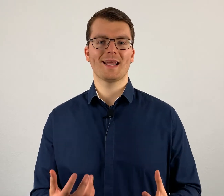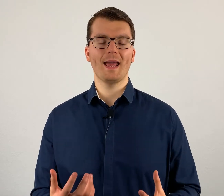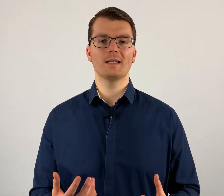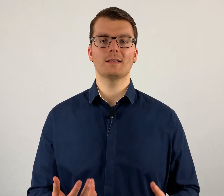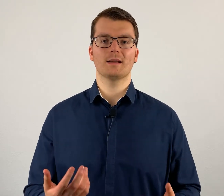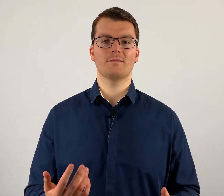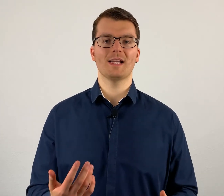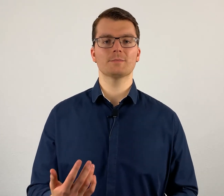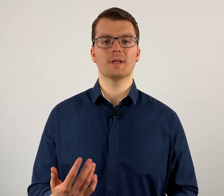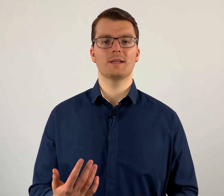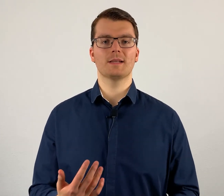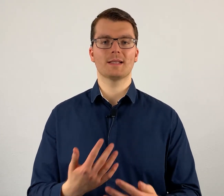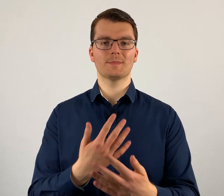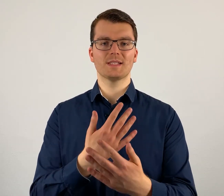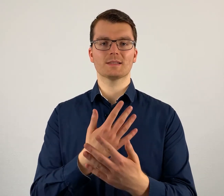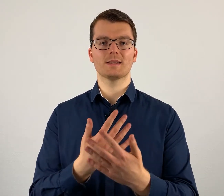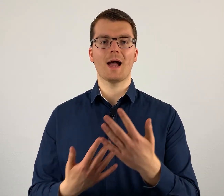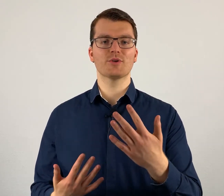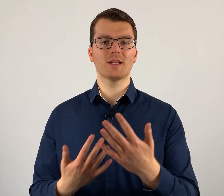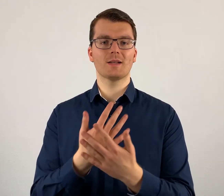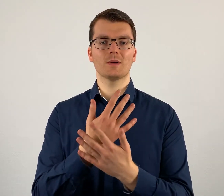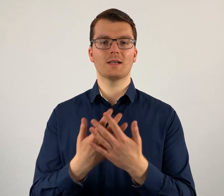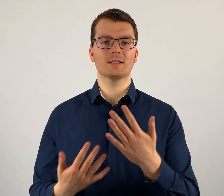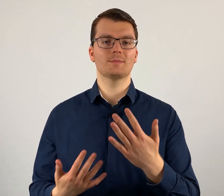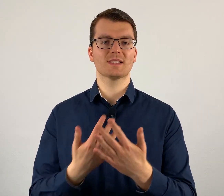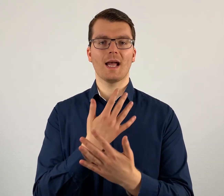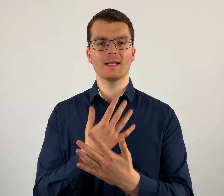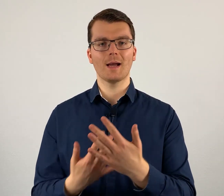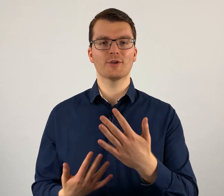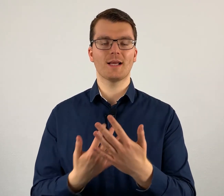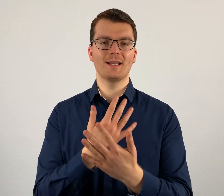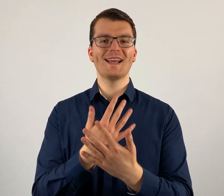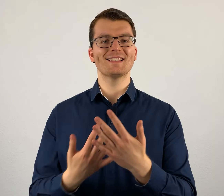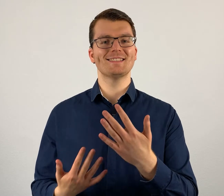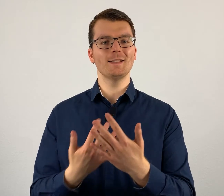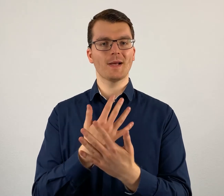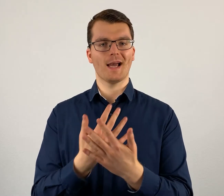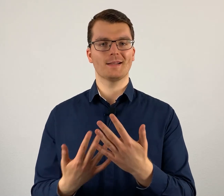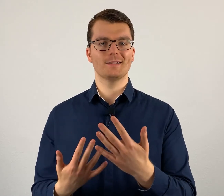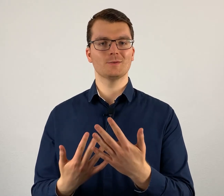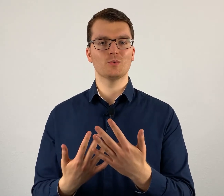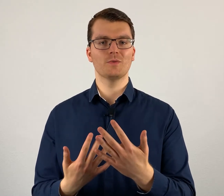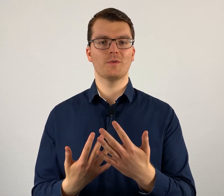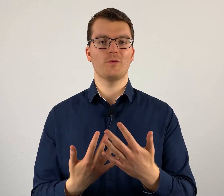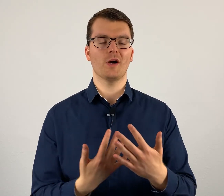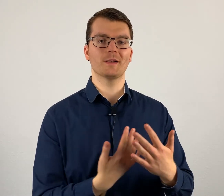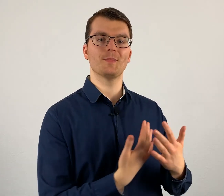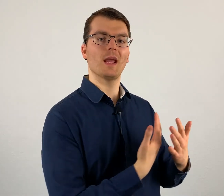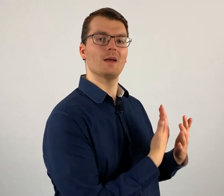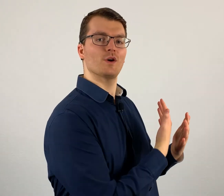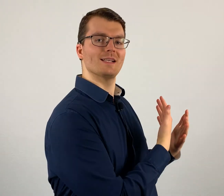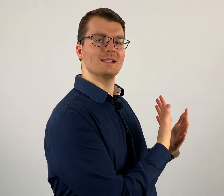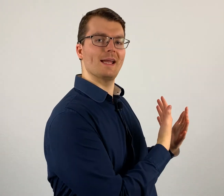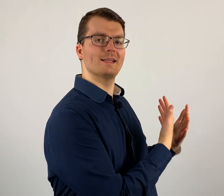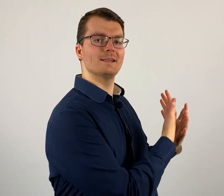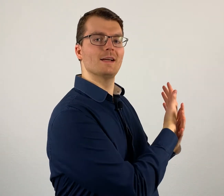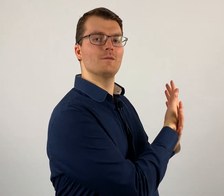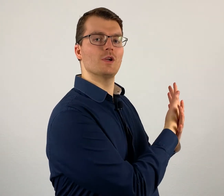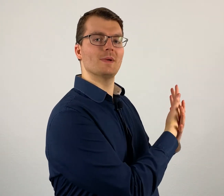kennt, dann weiß man nicht, gibt es jetzt einen Abstand oder gibt es keinen Abstand. Das sieht man halt nicht so gut von vorne. Von der Seite würde man